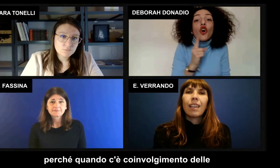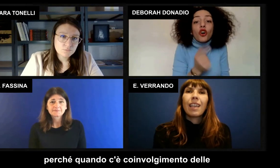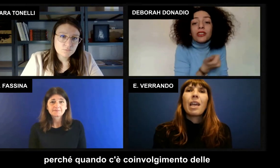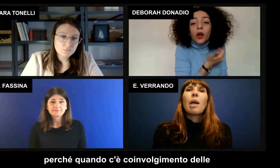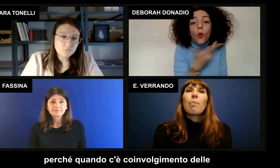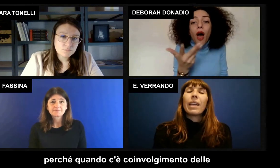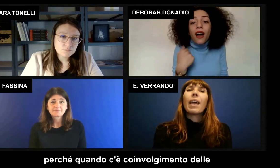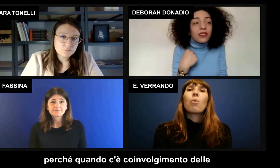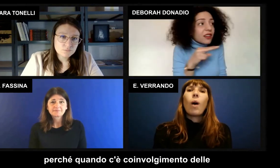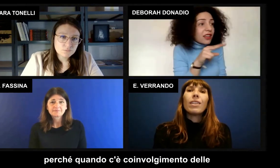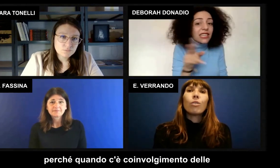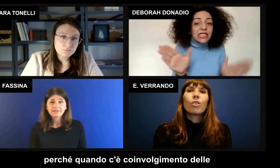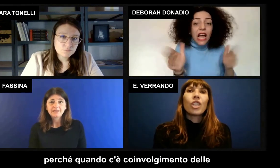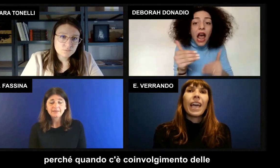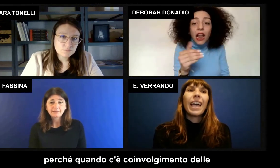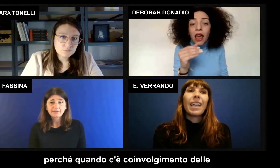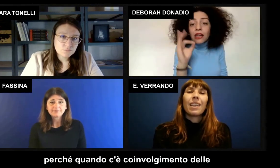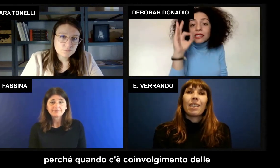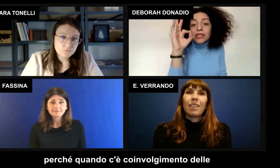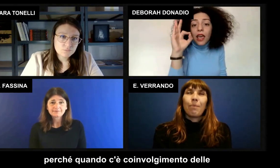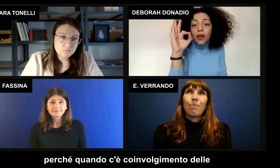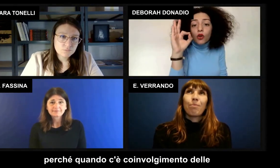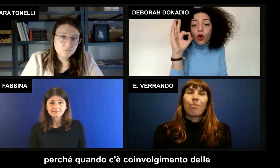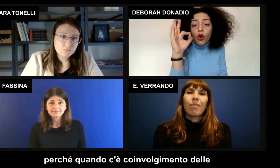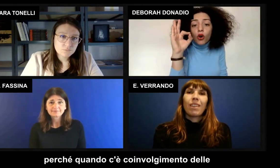perché quando c'è